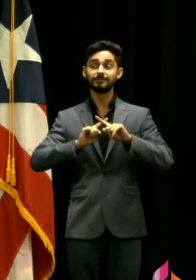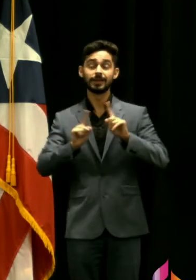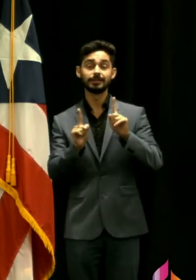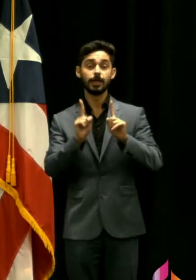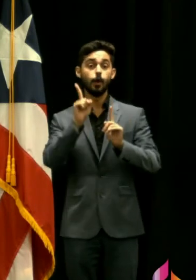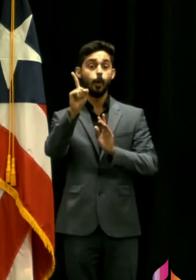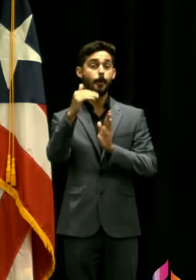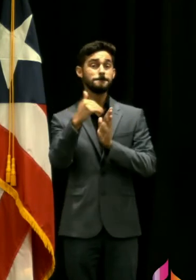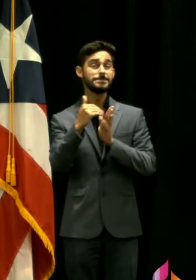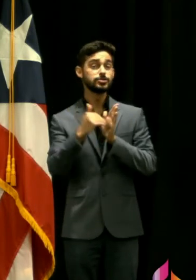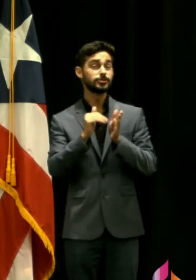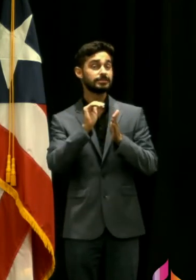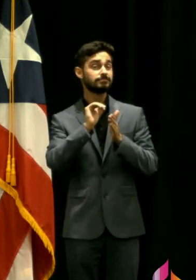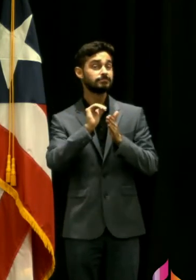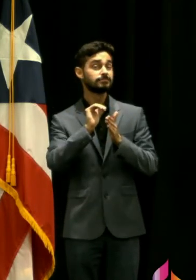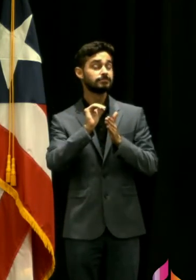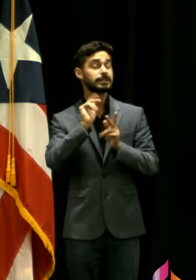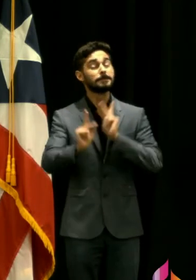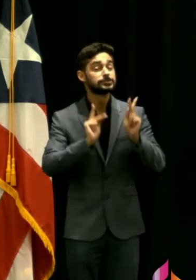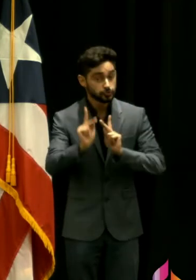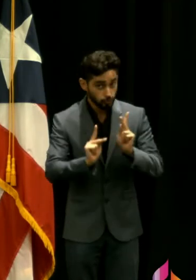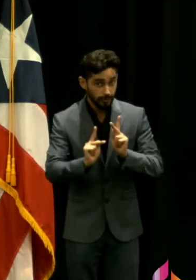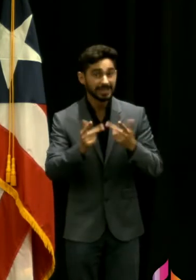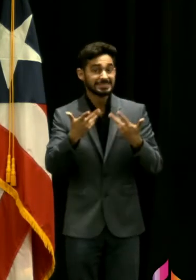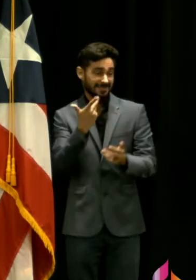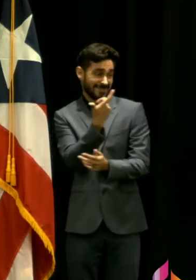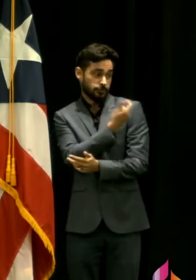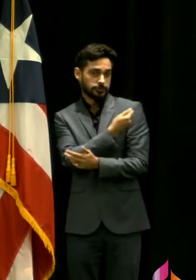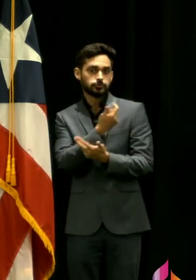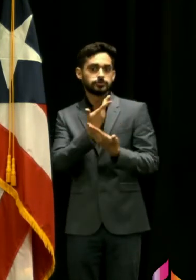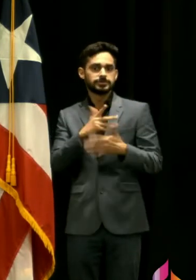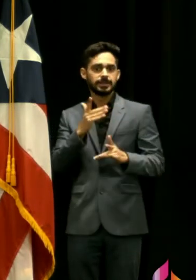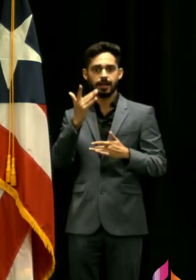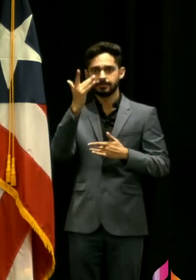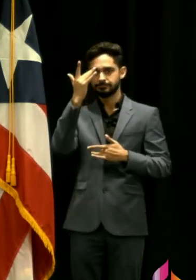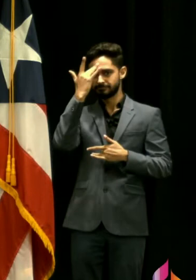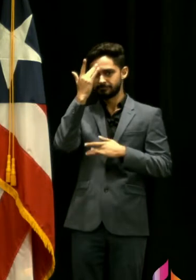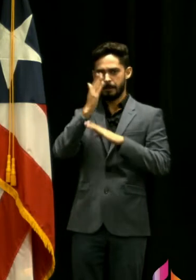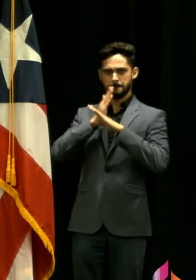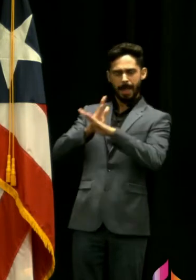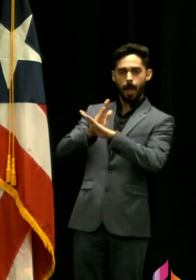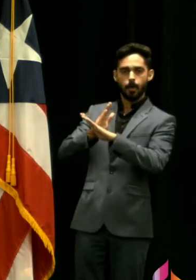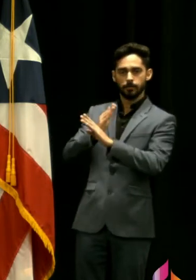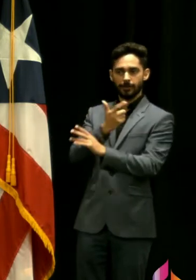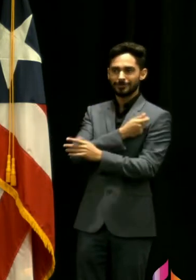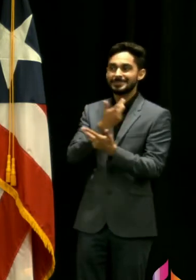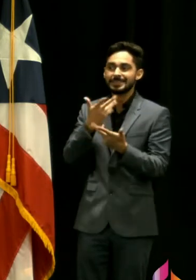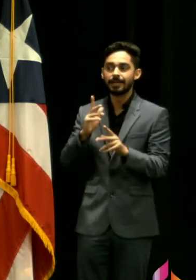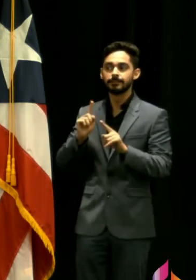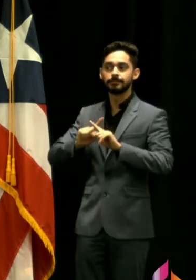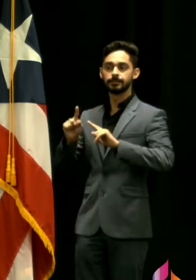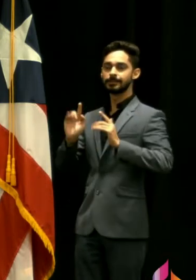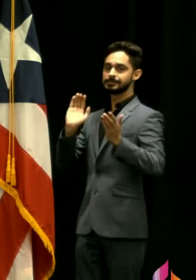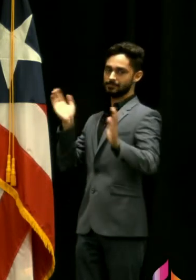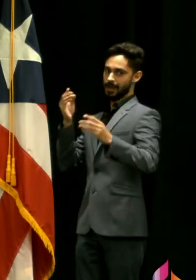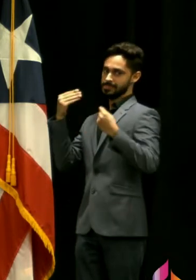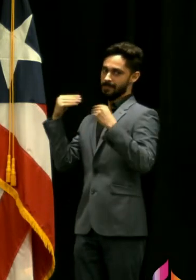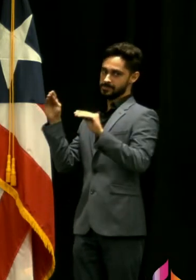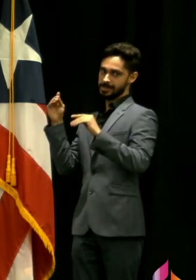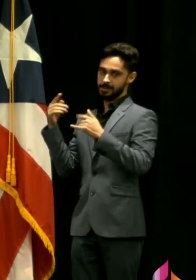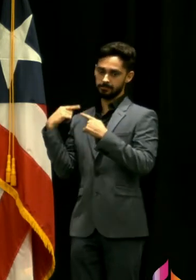no estaban vacunadas o es toda una situación totalmente diferente por eso es que aquí tomamos medidas